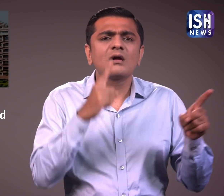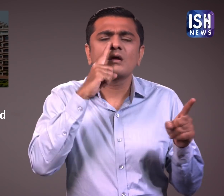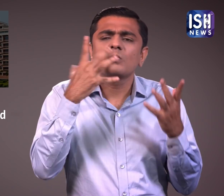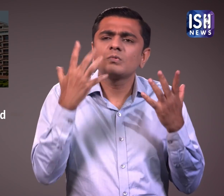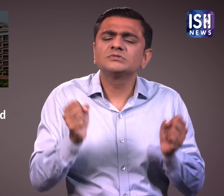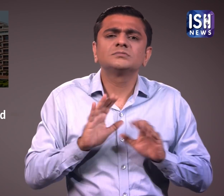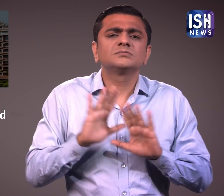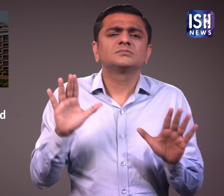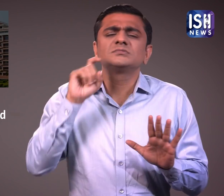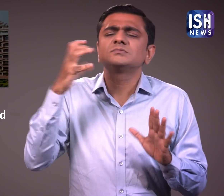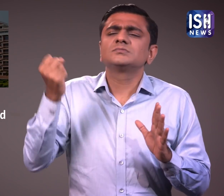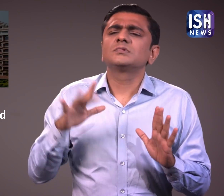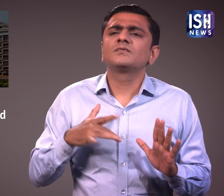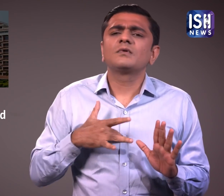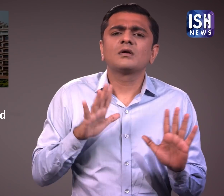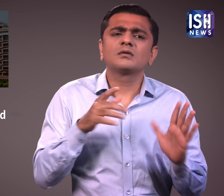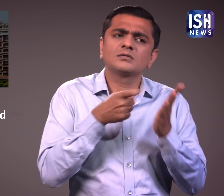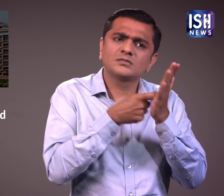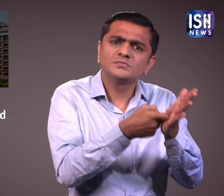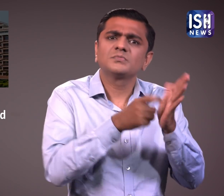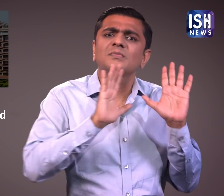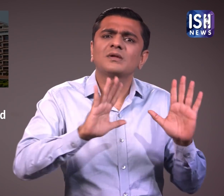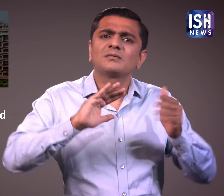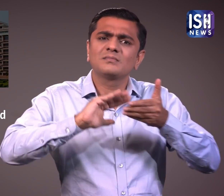पती को महीला के फैसले का सम्मान करना चाहिए